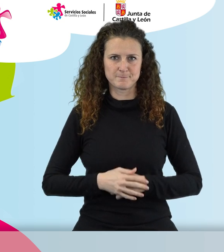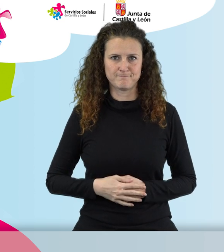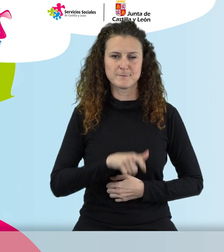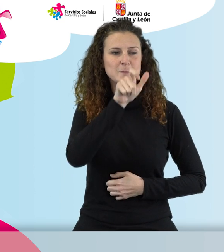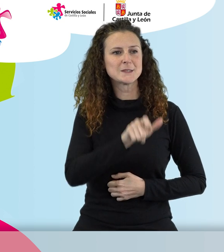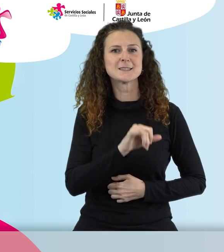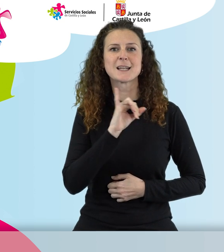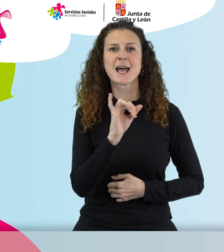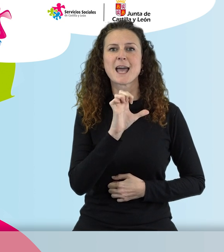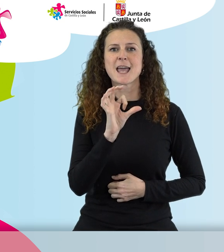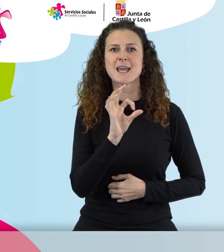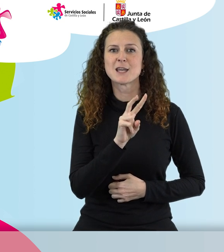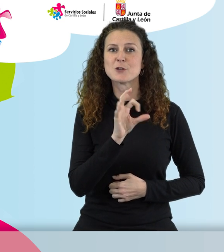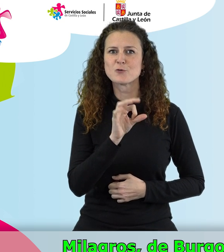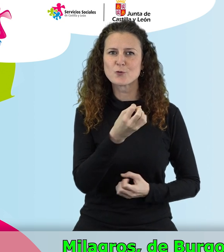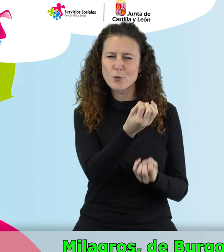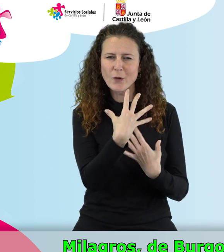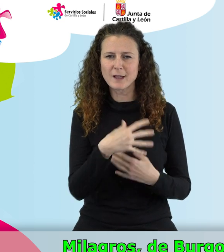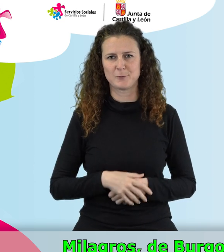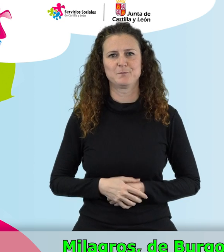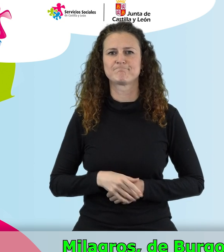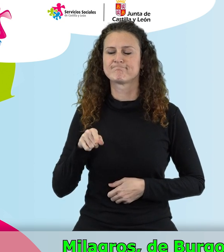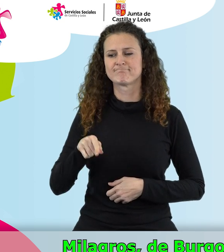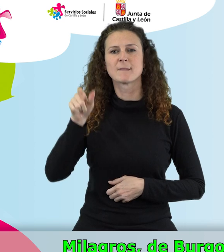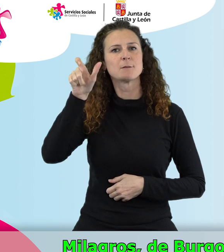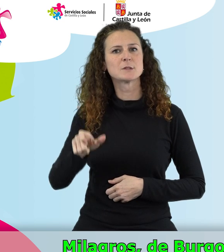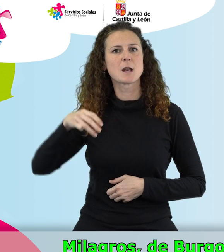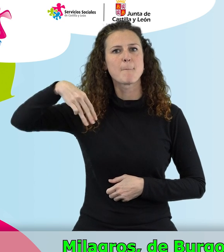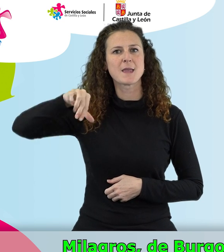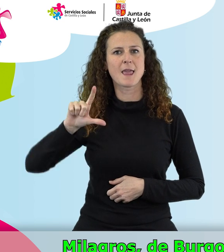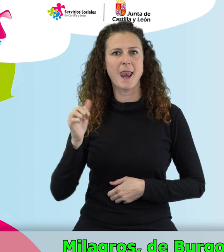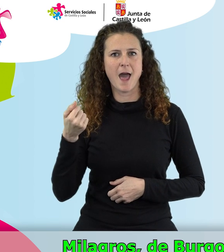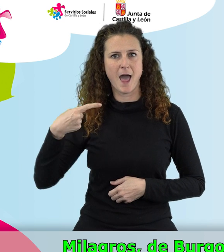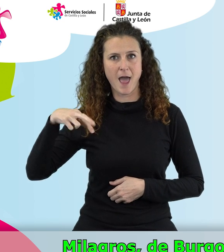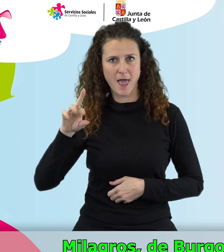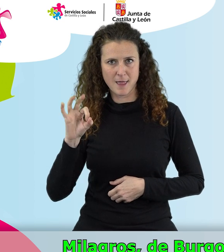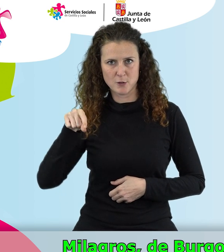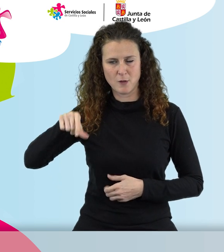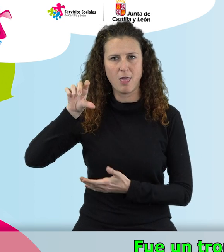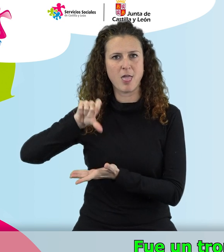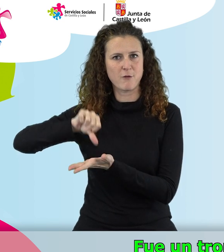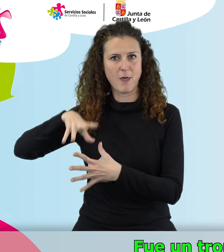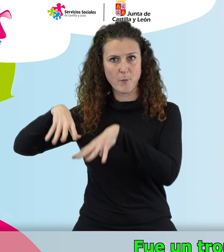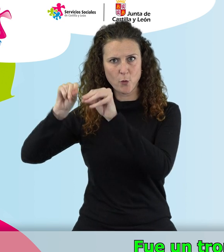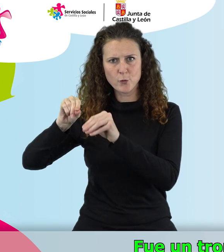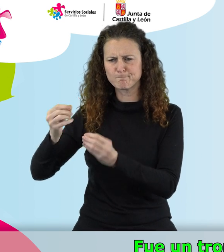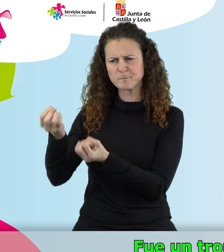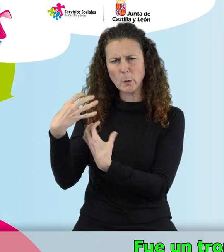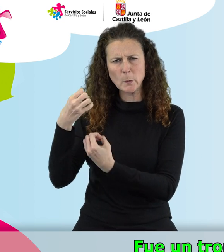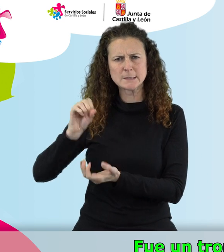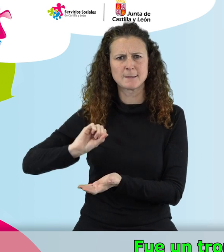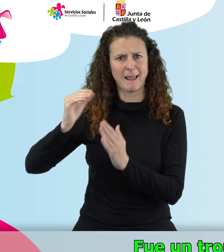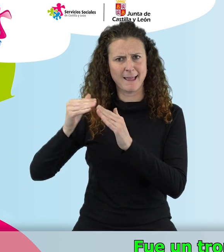Jesús Orobón, cuéntanos. Milagros de Burgos nos cuenta que se ha caído un día en su casa. Fue un tropiezo y